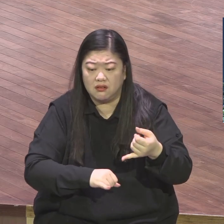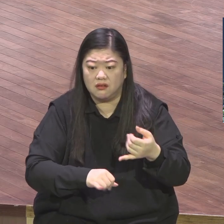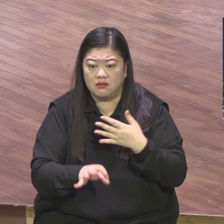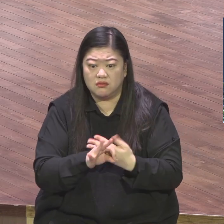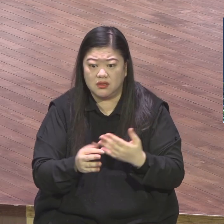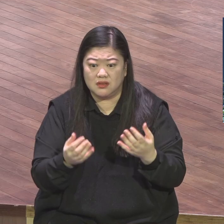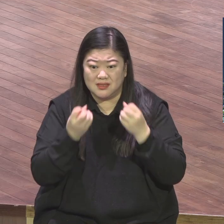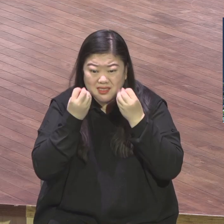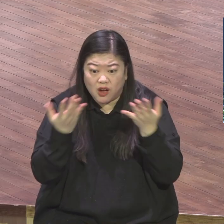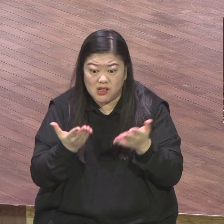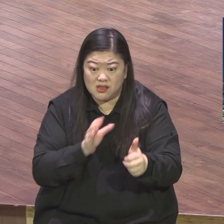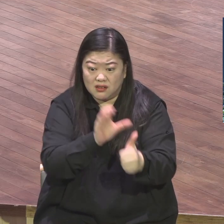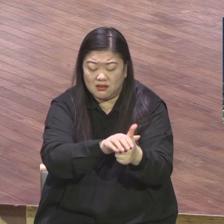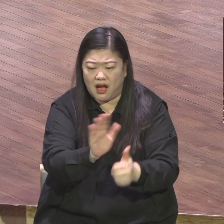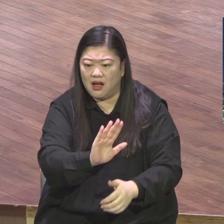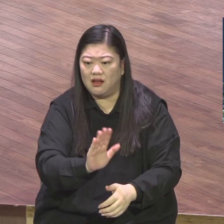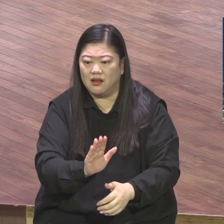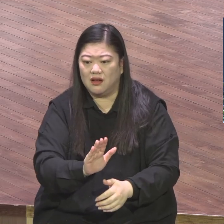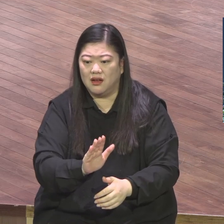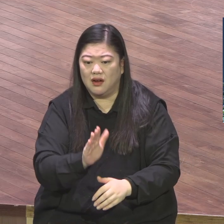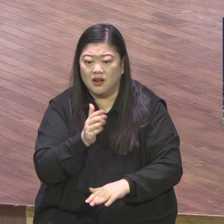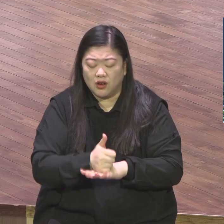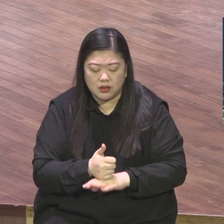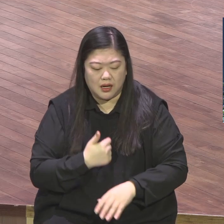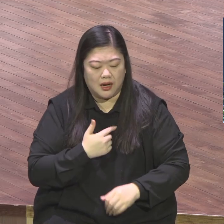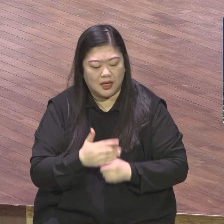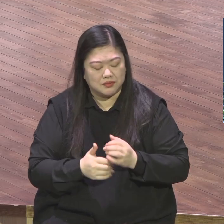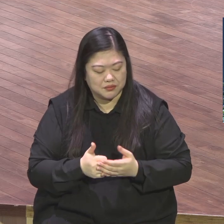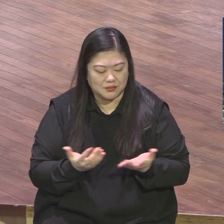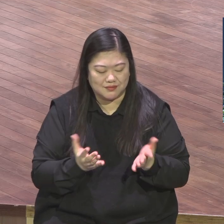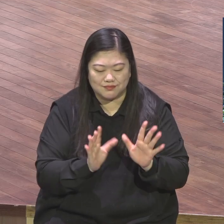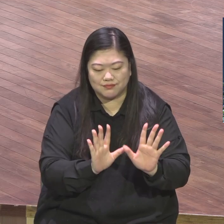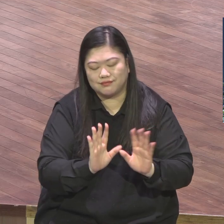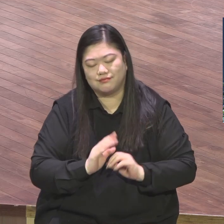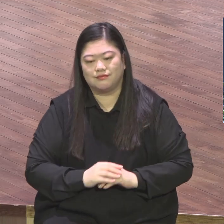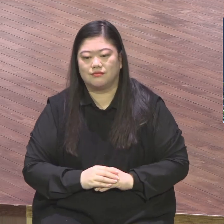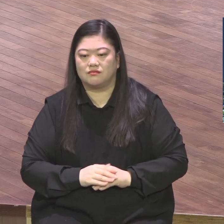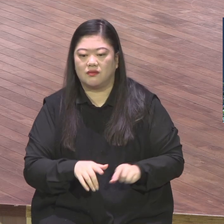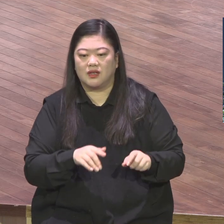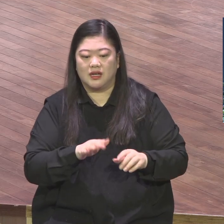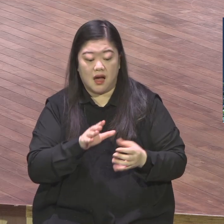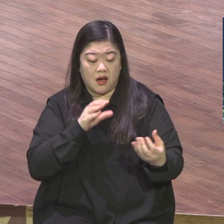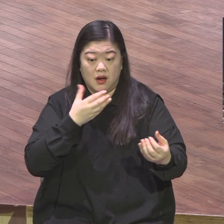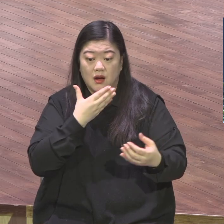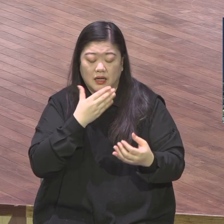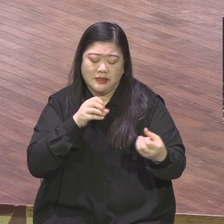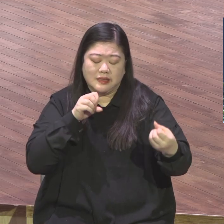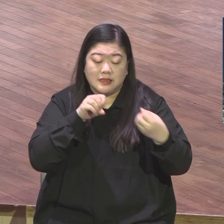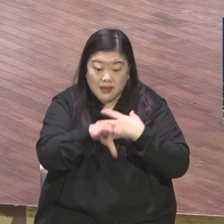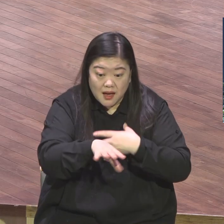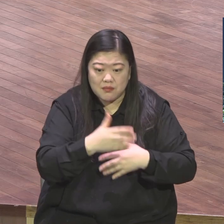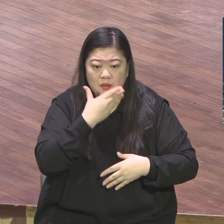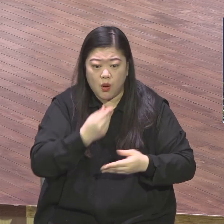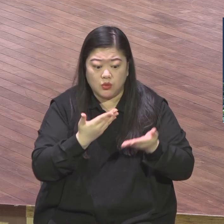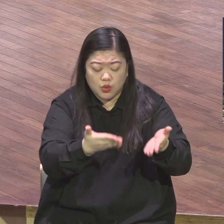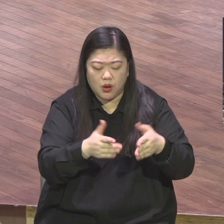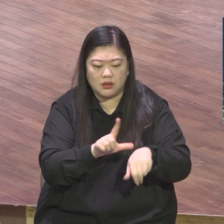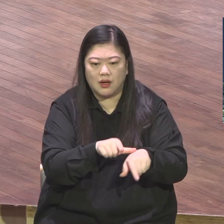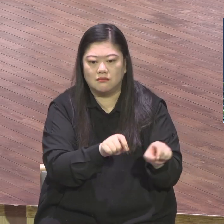합한 자라 하나님 마음이 합하니까 하나님 뭘 안 주세요 다 필요한 거 다 주지 돈 많은 부모가요 자식들 많아도요